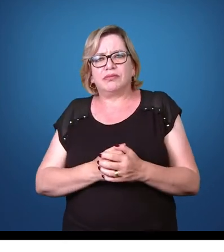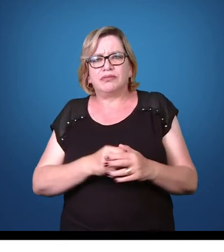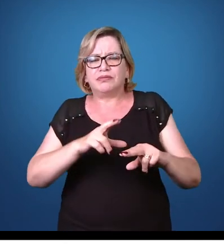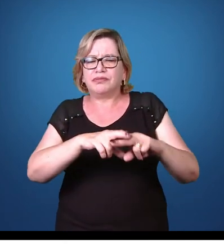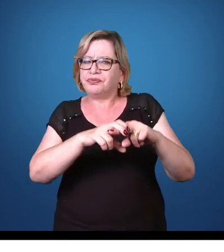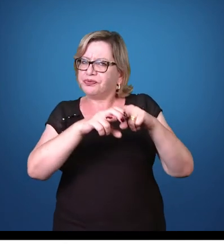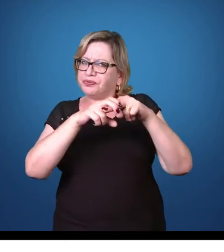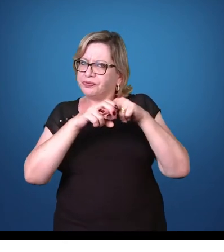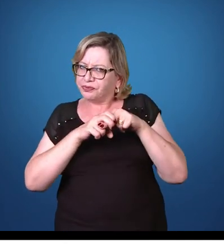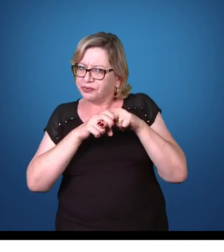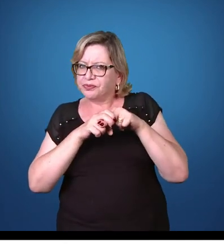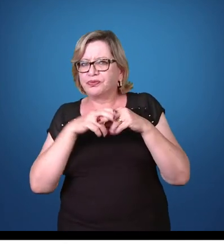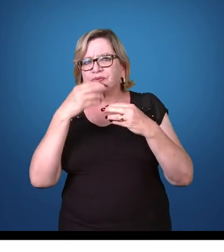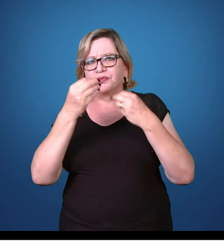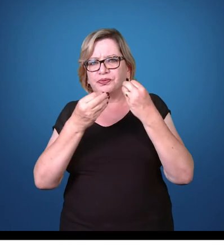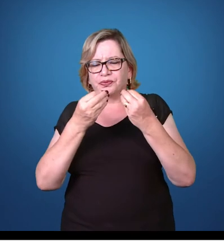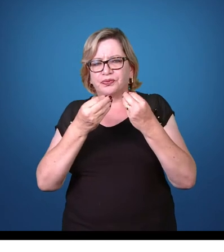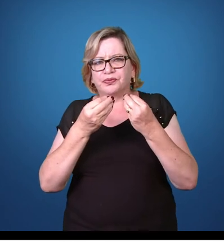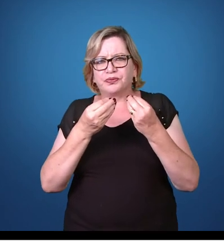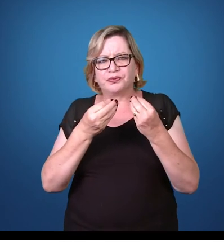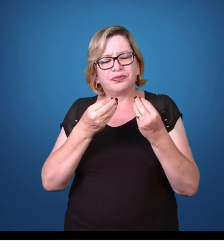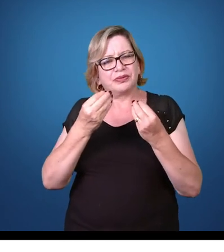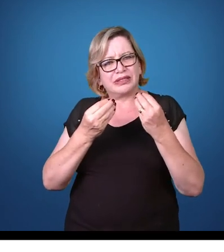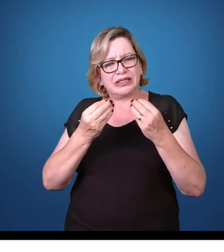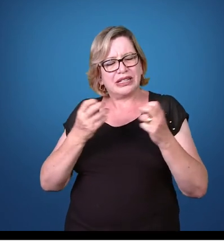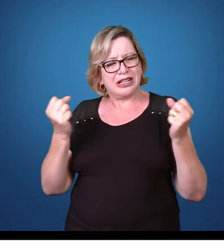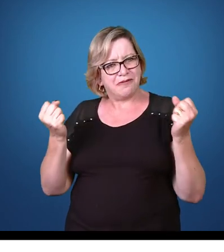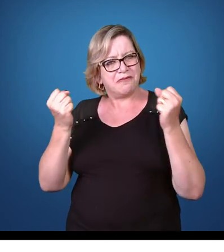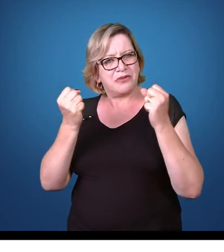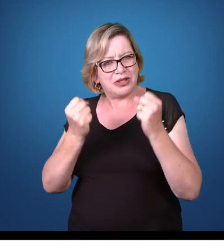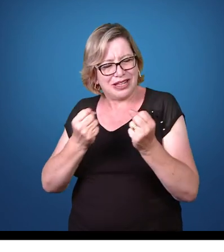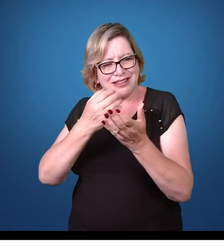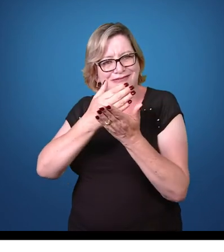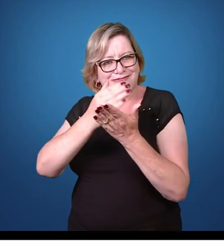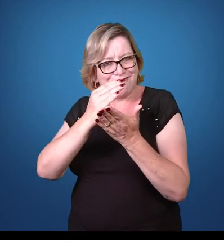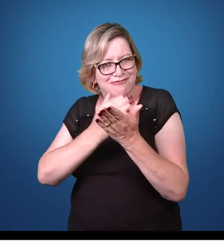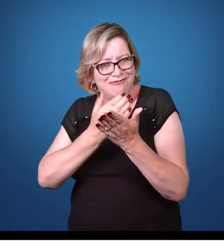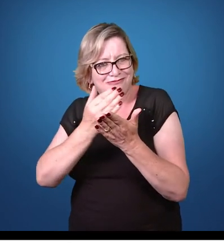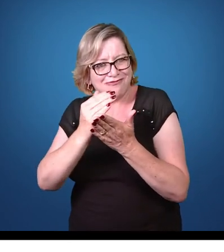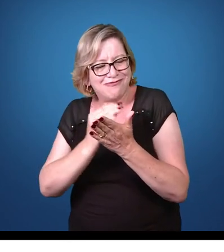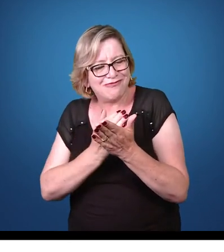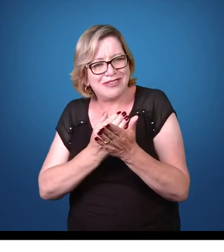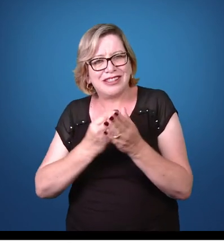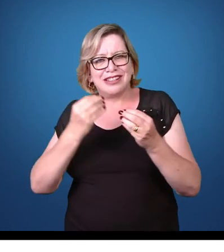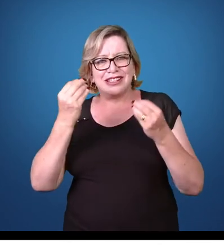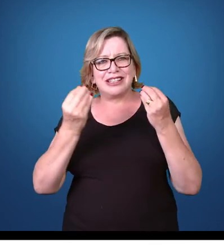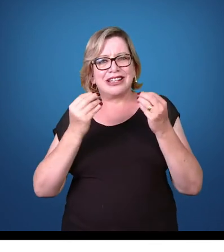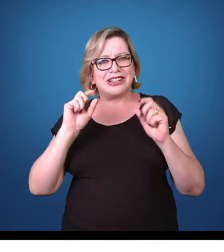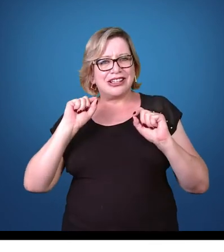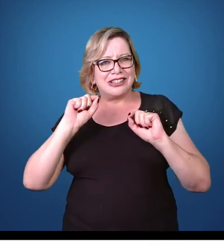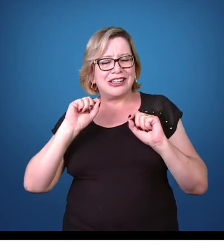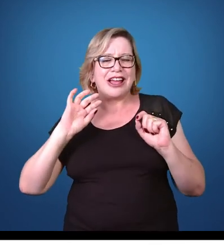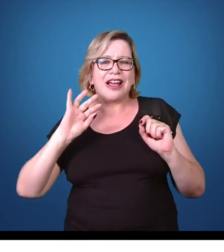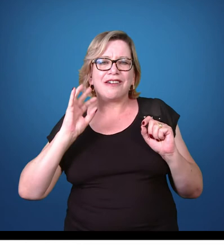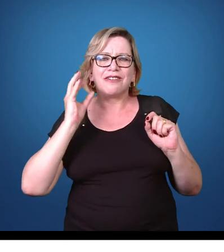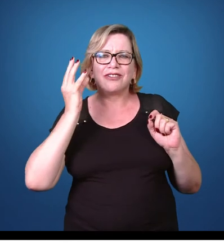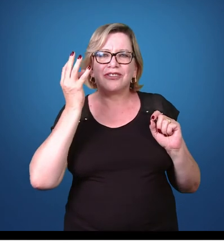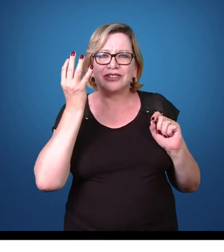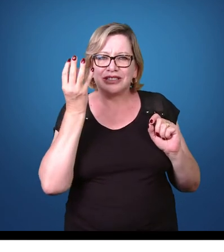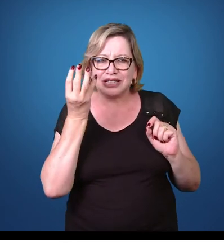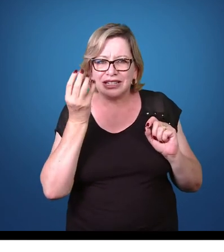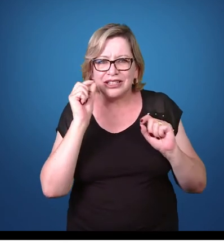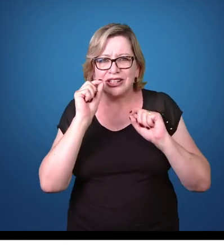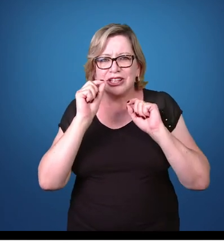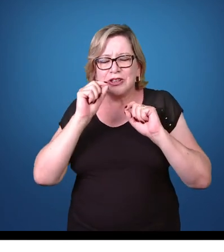por conta desse ciclo, dessa capacidade de multiplicação e destruição, que acontece o